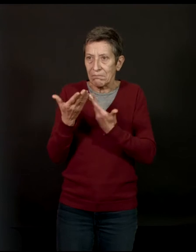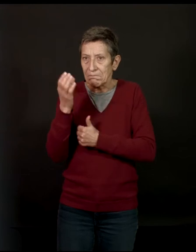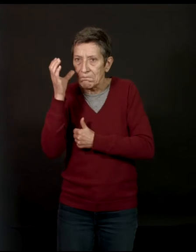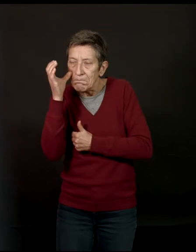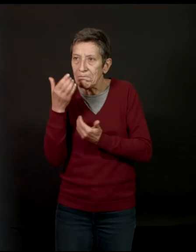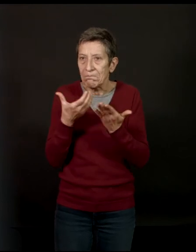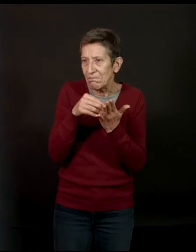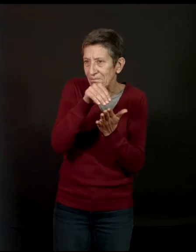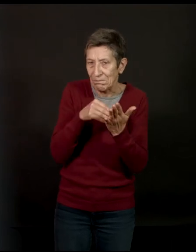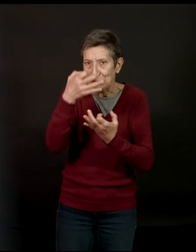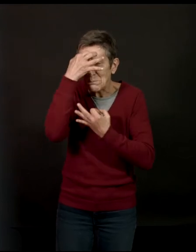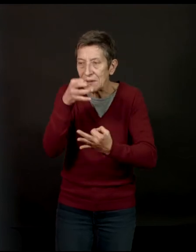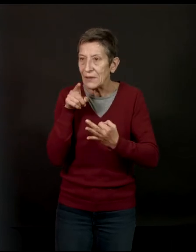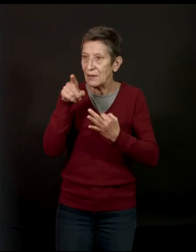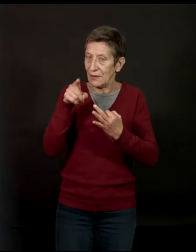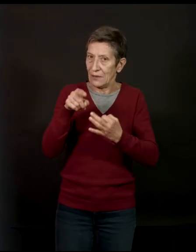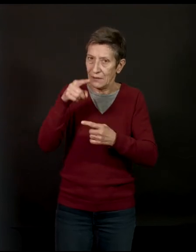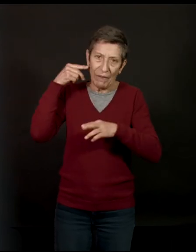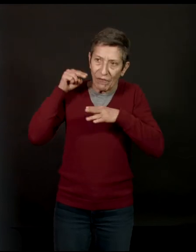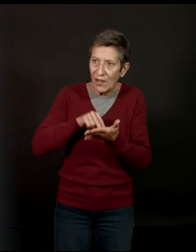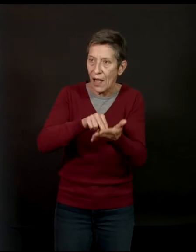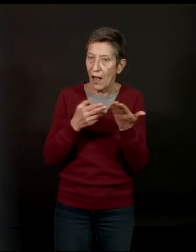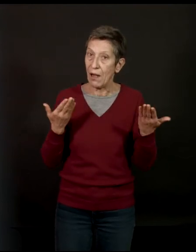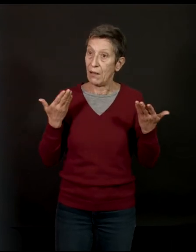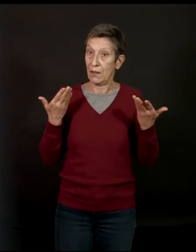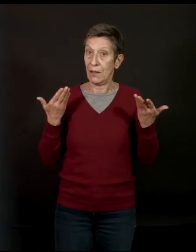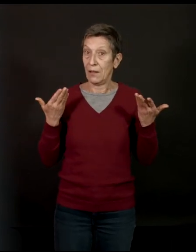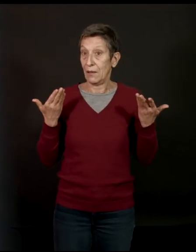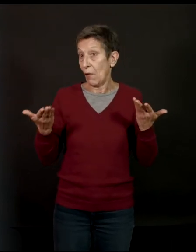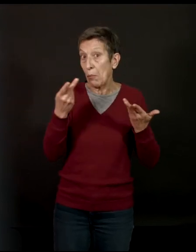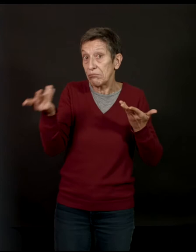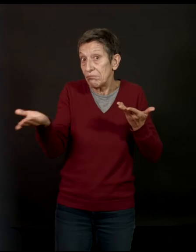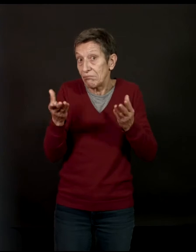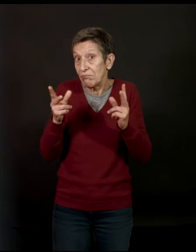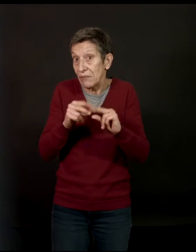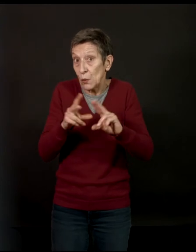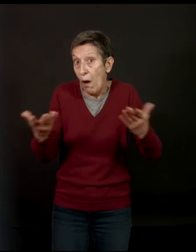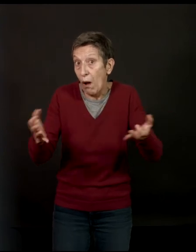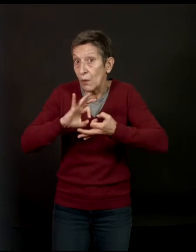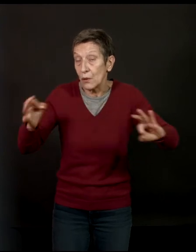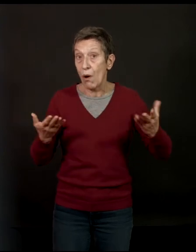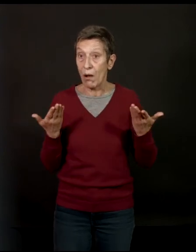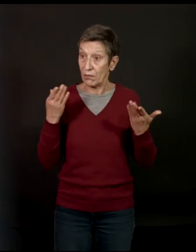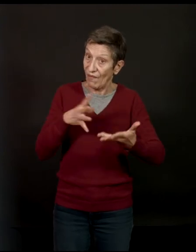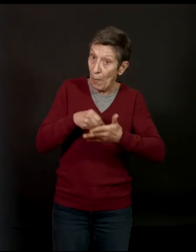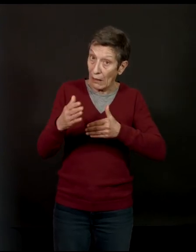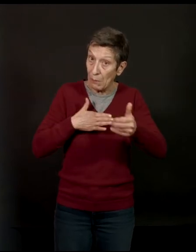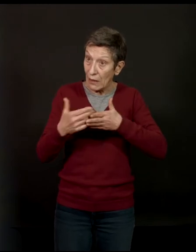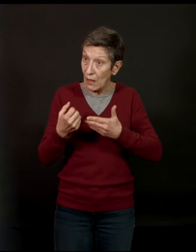leurs histoires, c'est aussi une part de votre métier, de votre combat aujourd'hui ? C'est